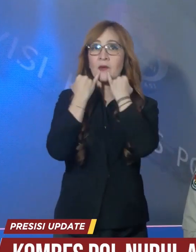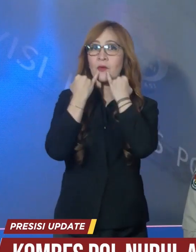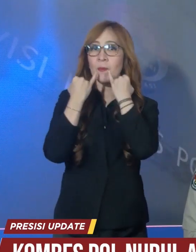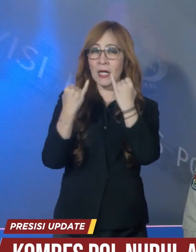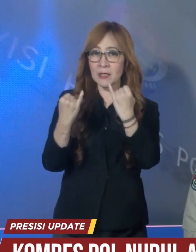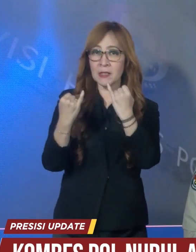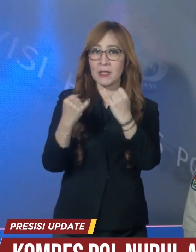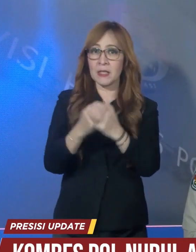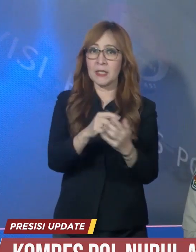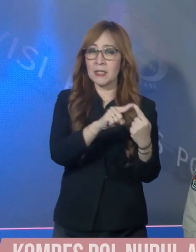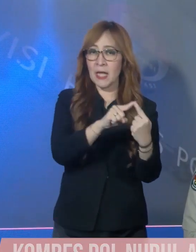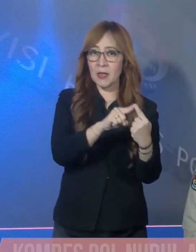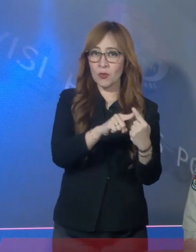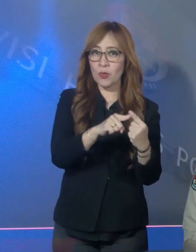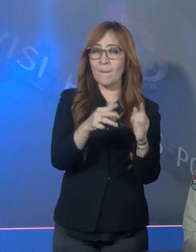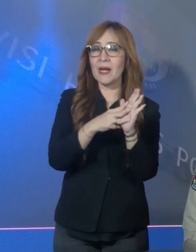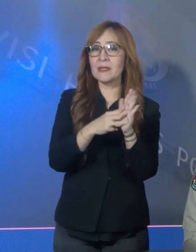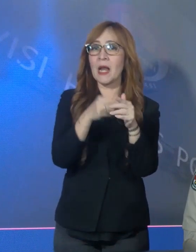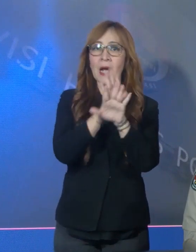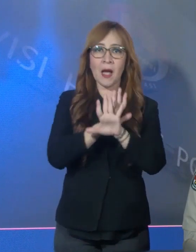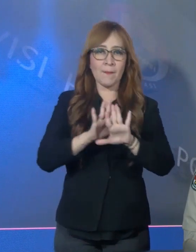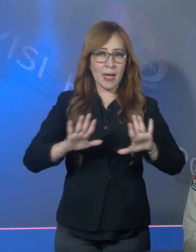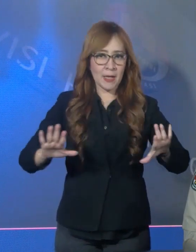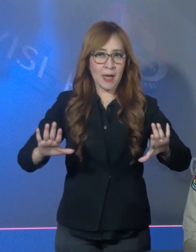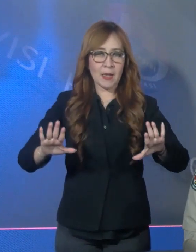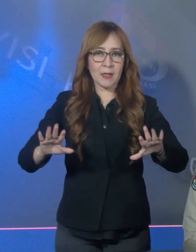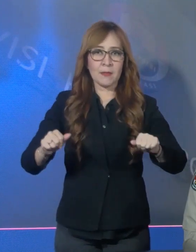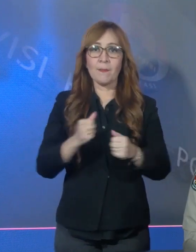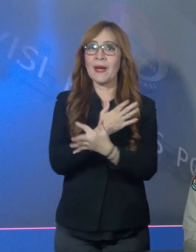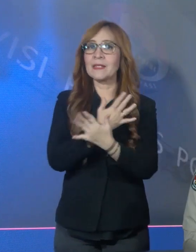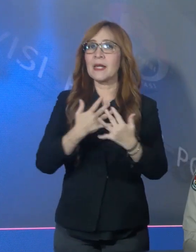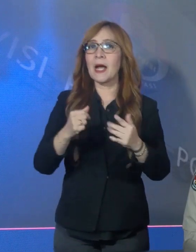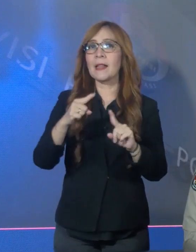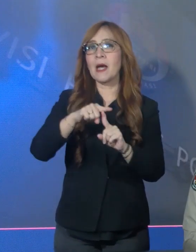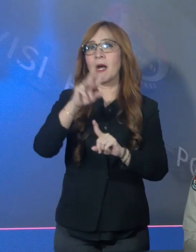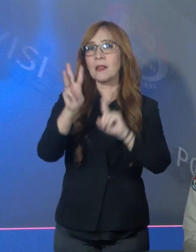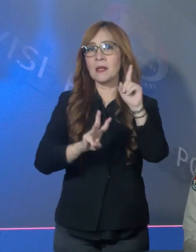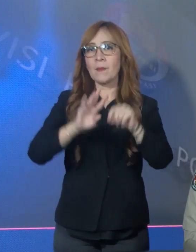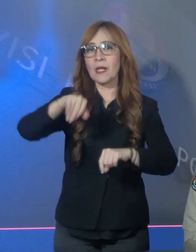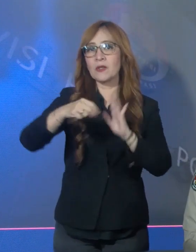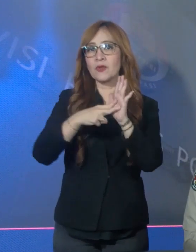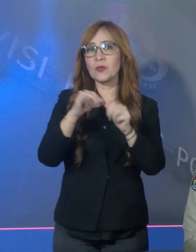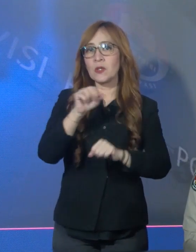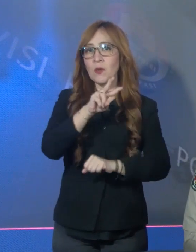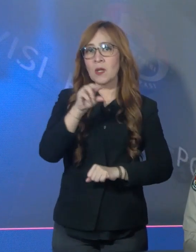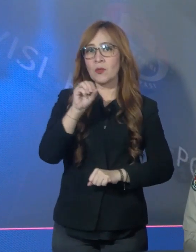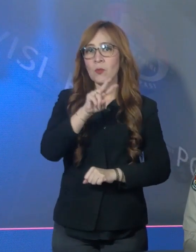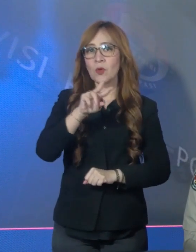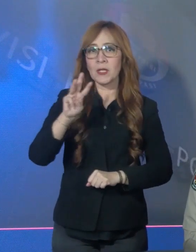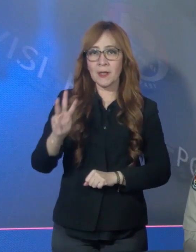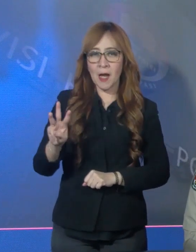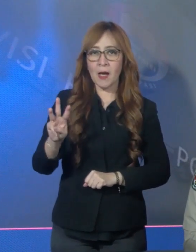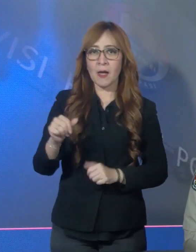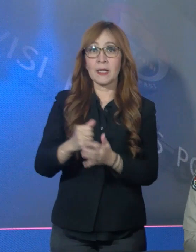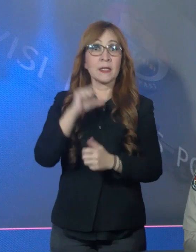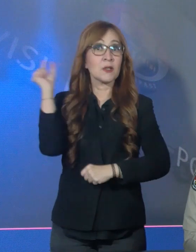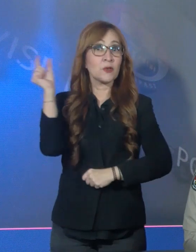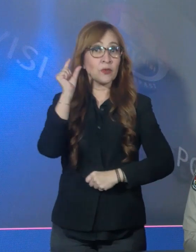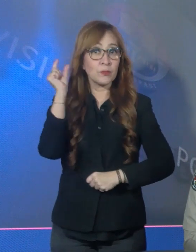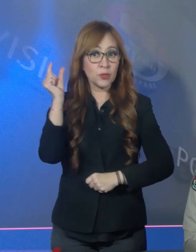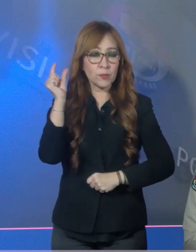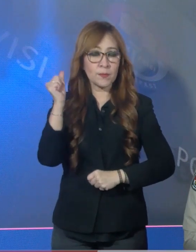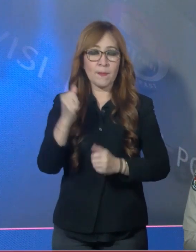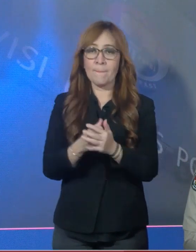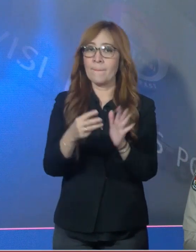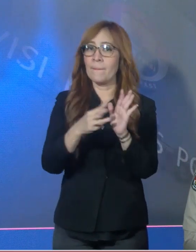informasi. Pertama terkait dengan gangguan kamtip mas tanggal 13 Juni 2023. Secara